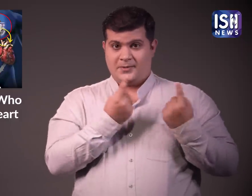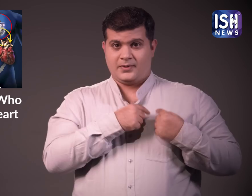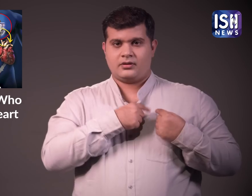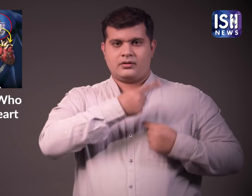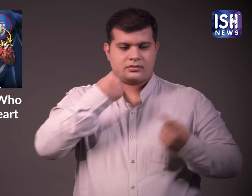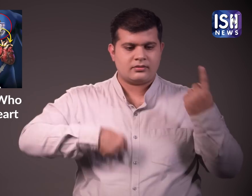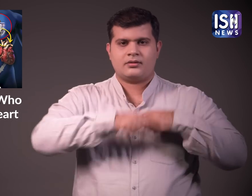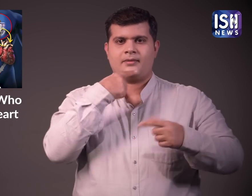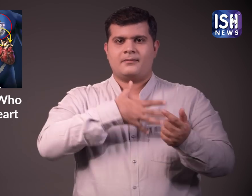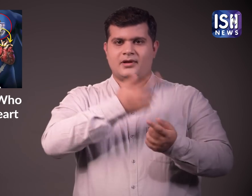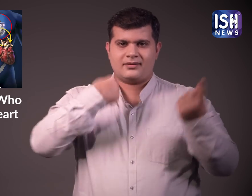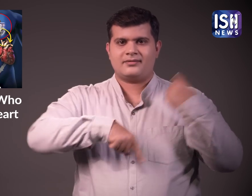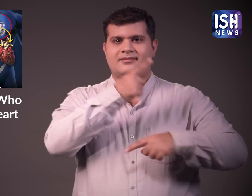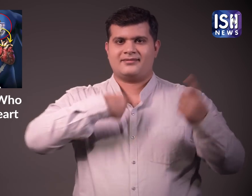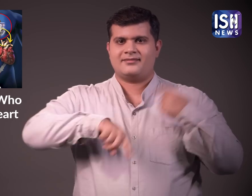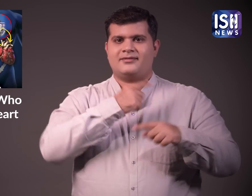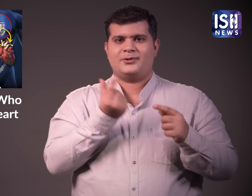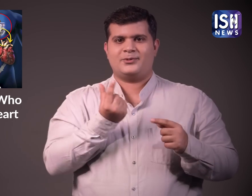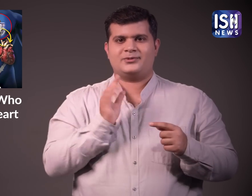जो शरीर में रप्त पंप करता है